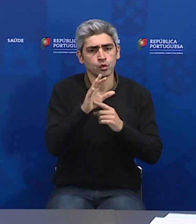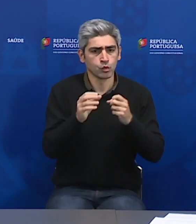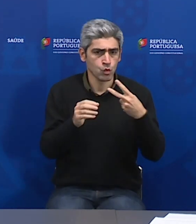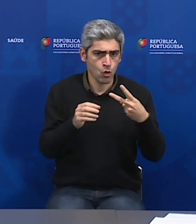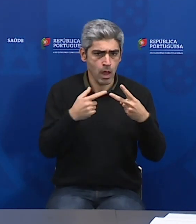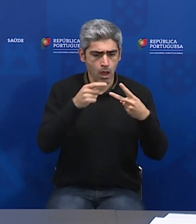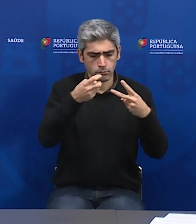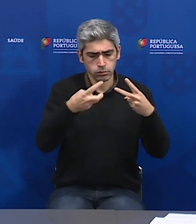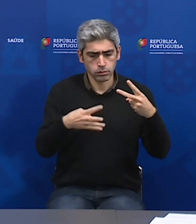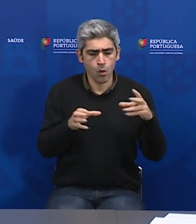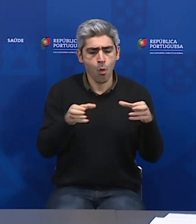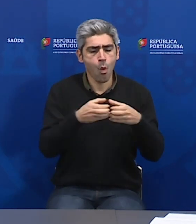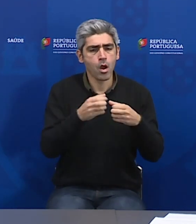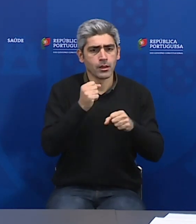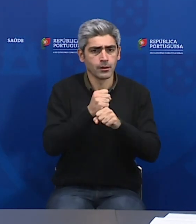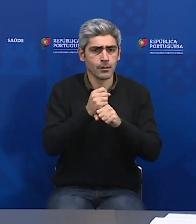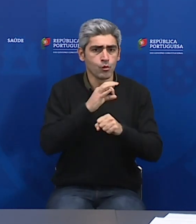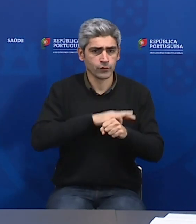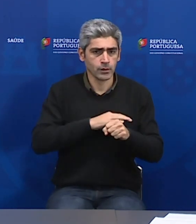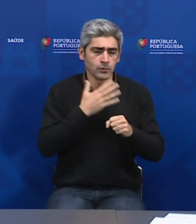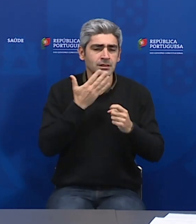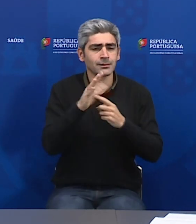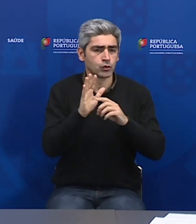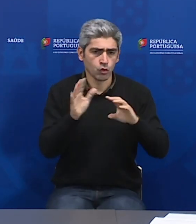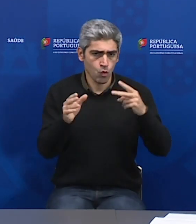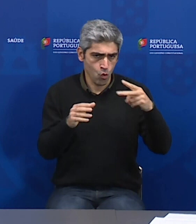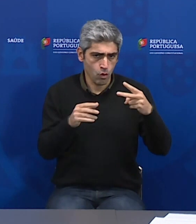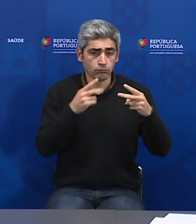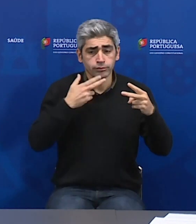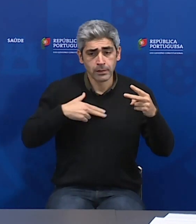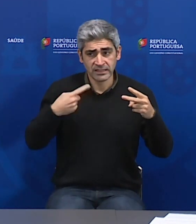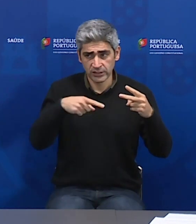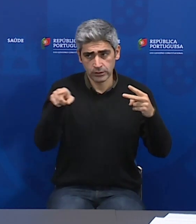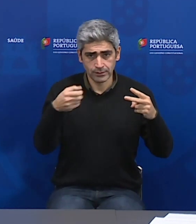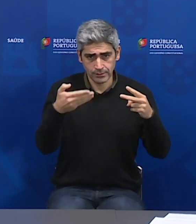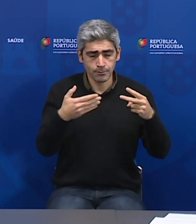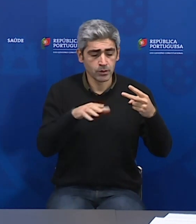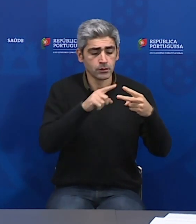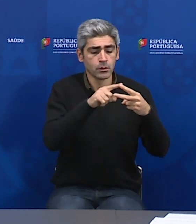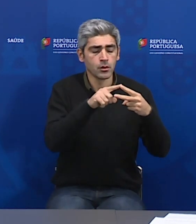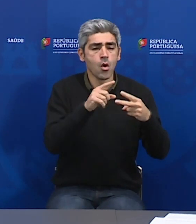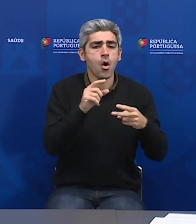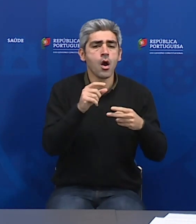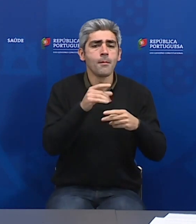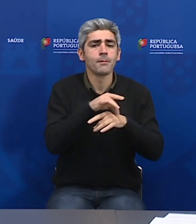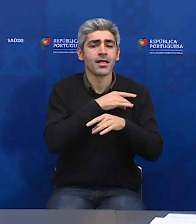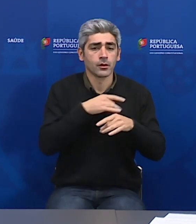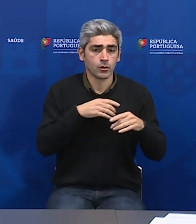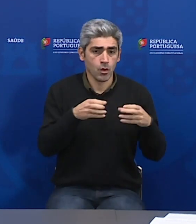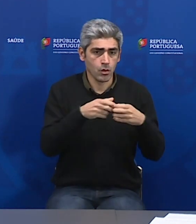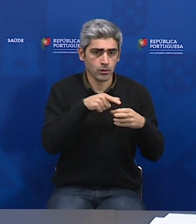exemplos porque são sete ordens profissionais. Dou o exemplo da Ordem dos Médicos, que deu uma bolsa de cerca de 5 mil médicos,